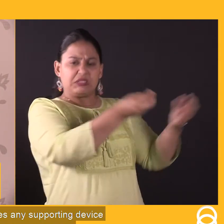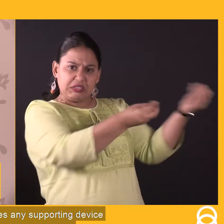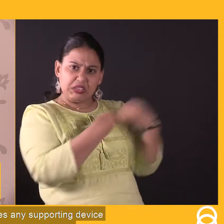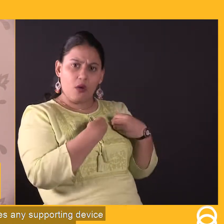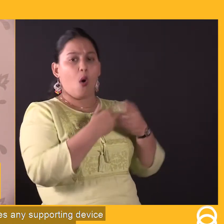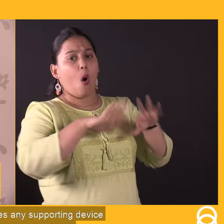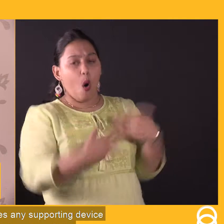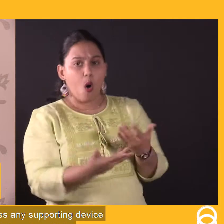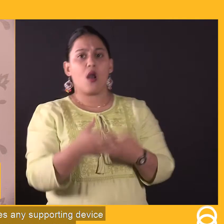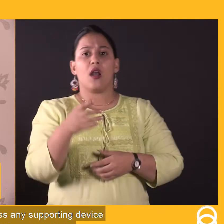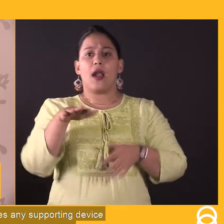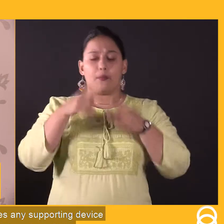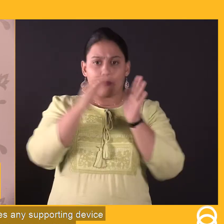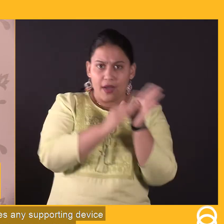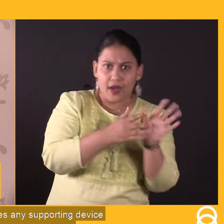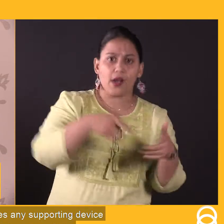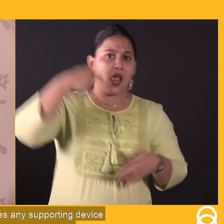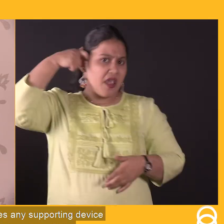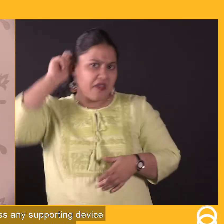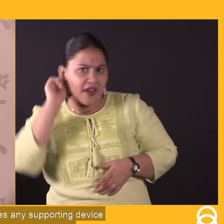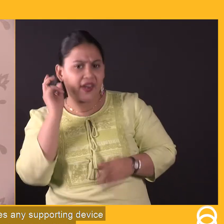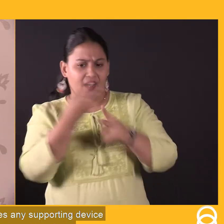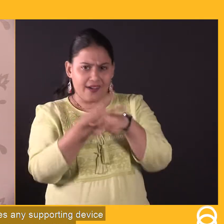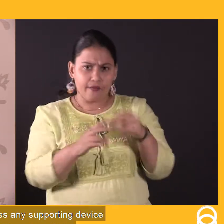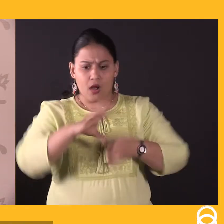यंद्र को नुकसान पोचाता है या किसी अंग को नुकसान पोचाता है